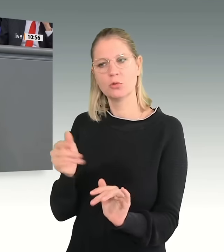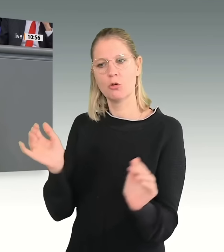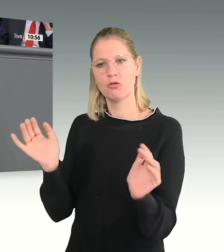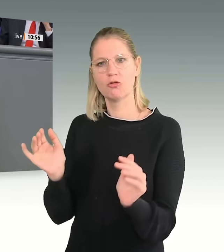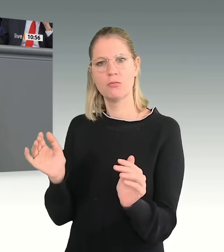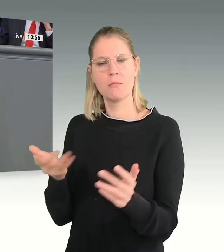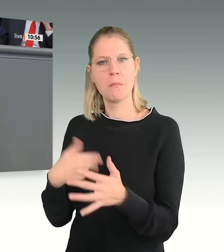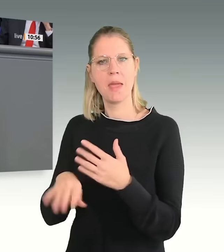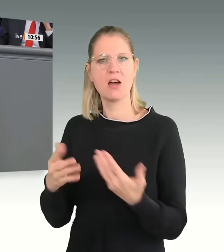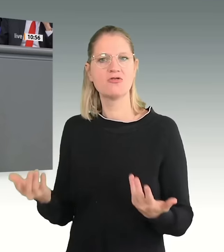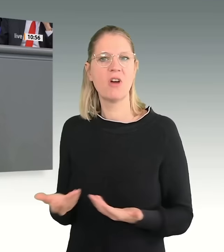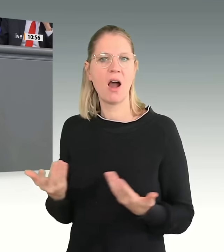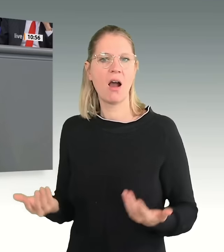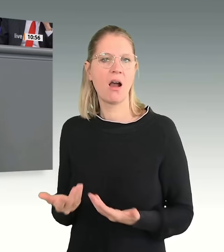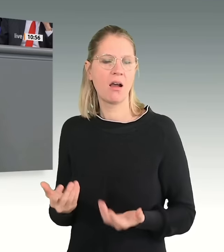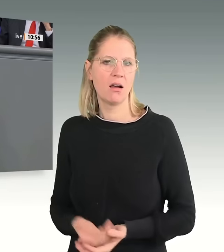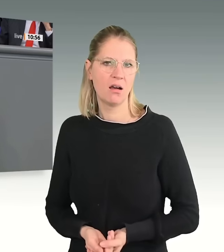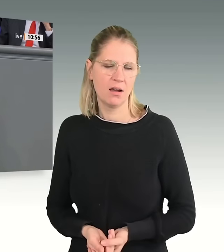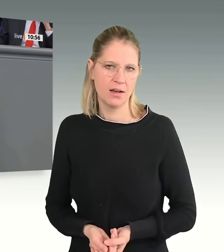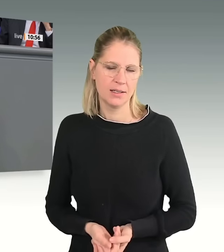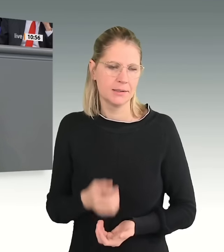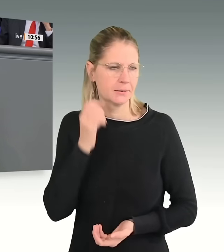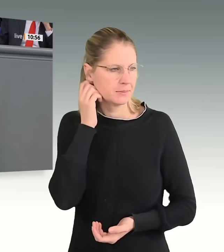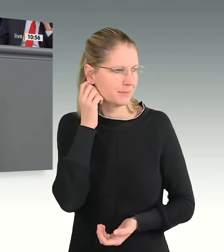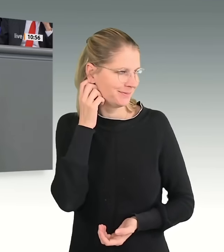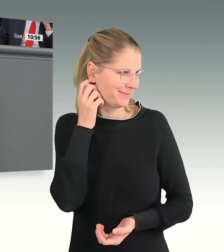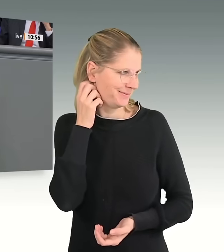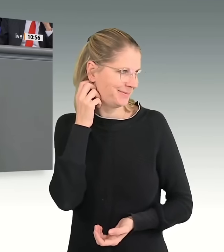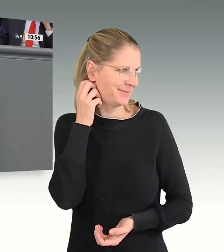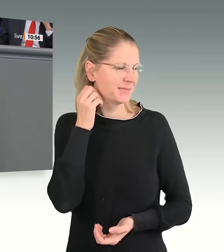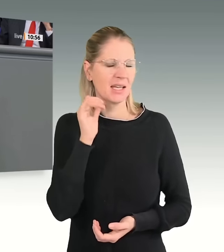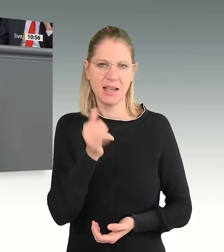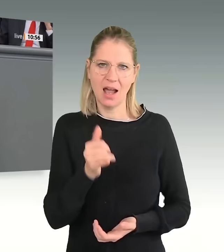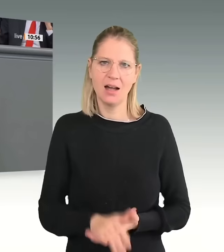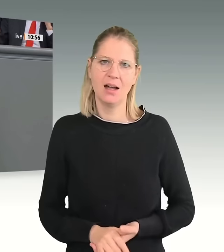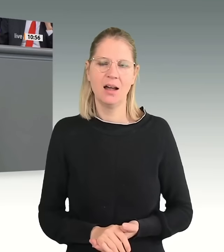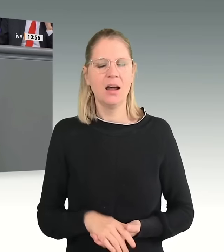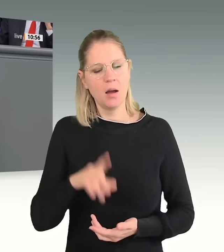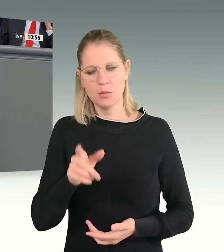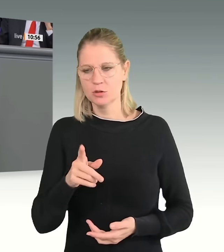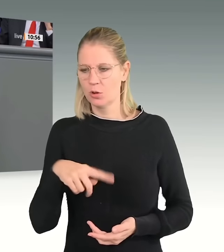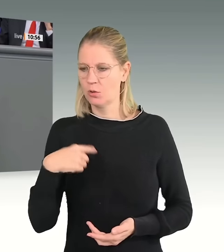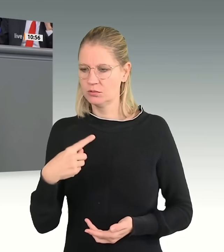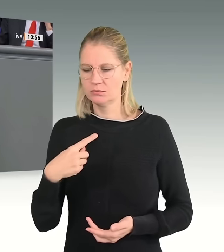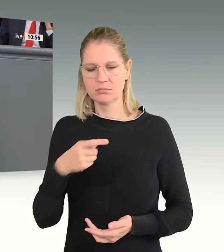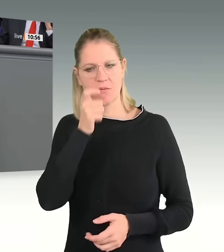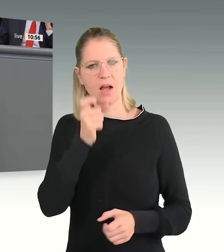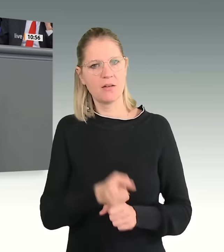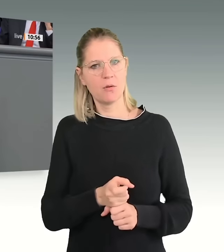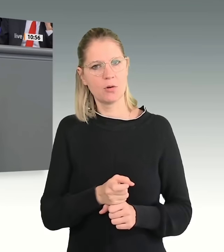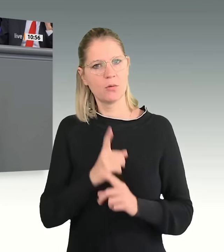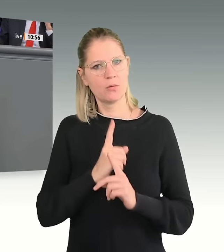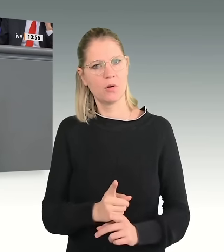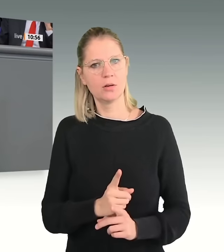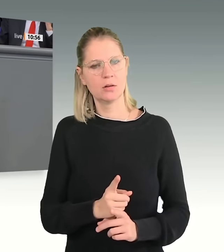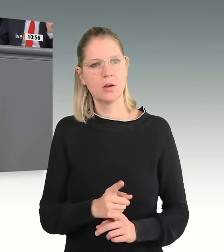dadurch. Ja, wir müssen auch unserer historischen Verantwortung gerecht werden und bei Krieg und bei Vertreibung helfen.